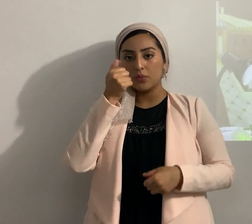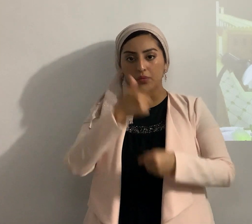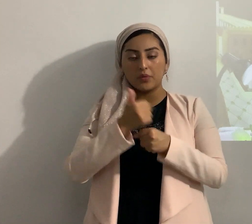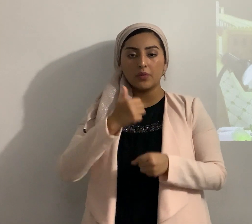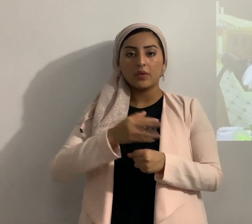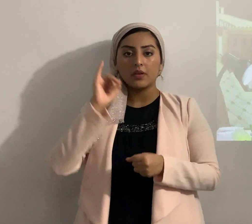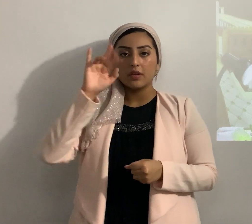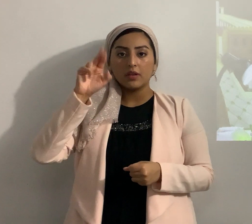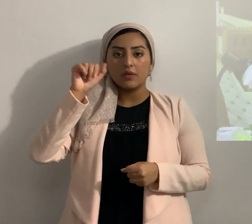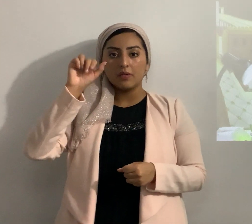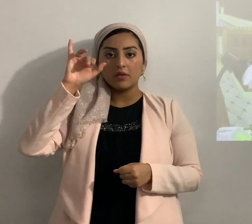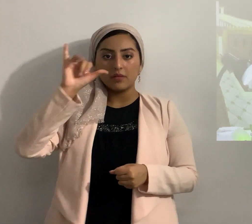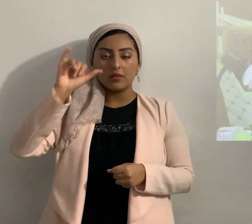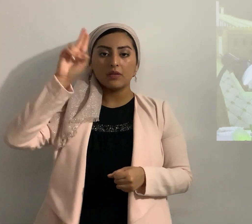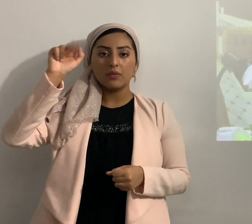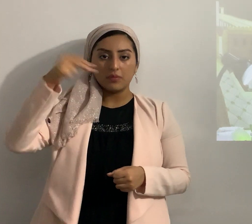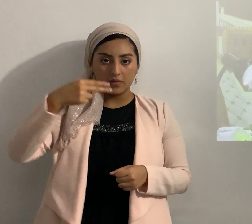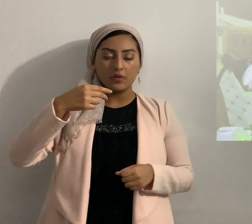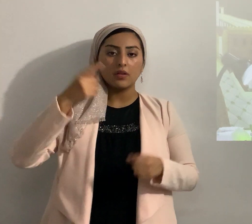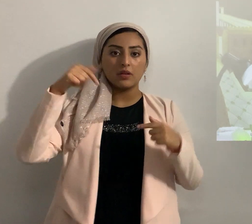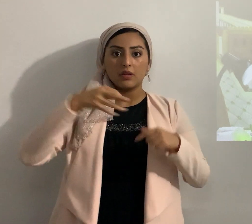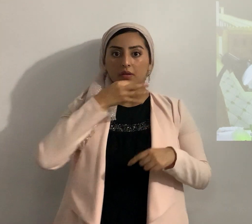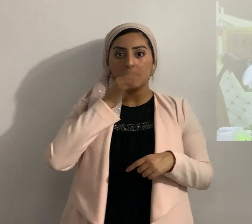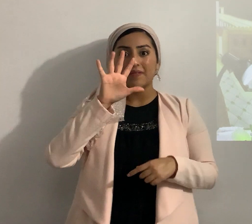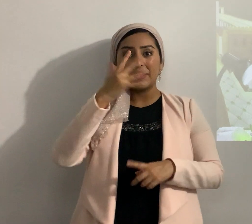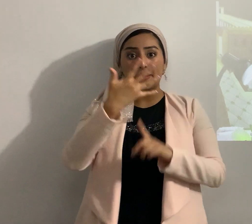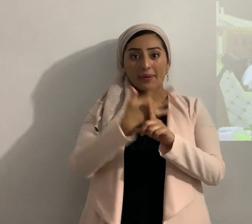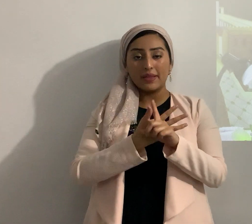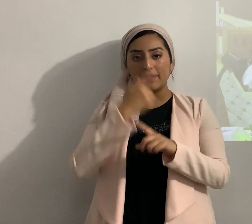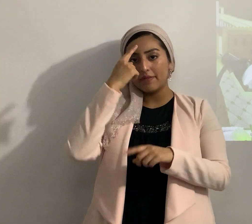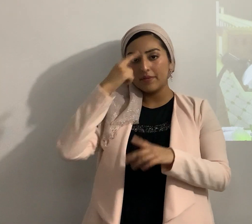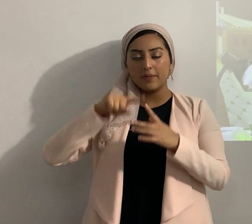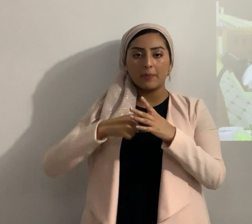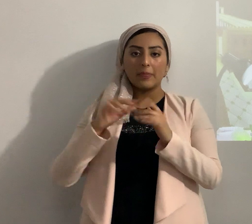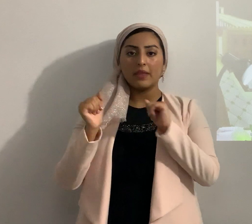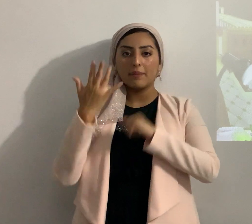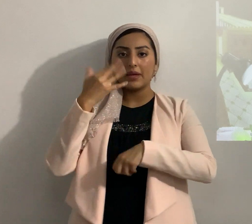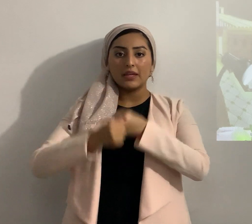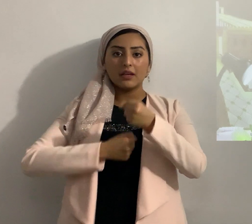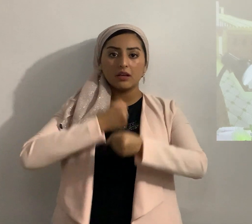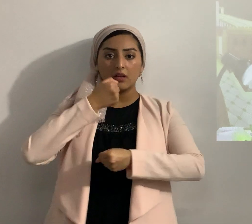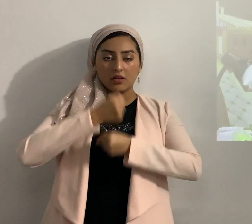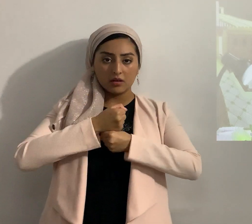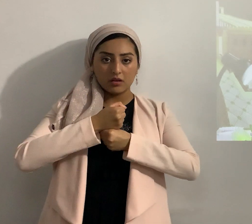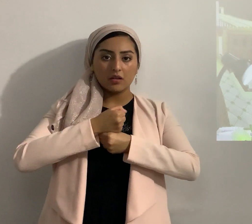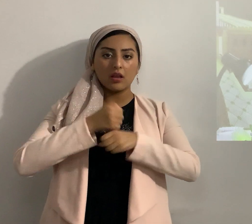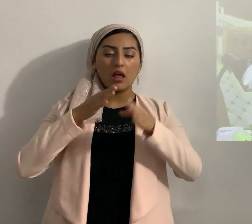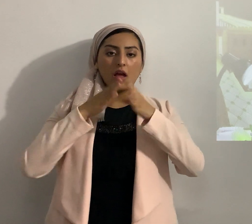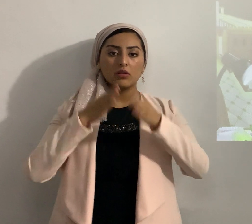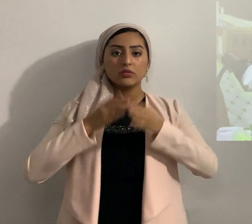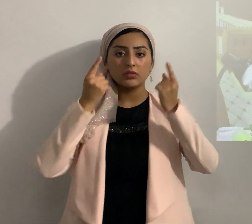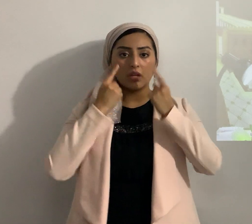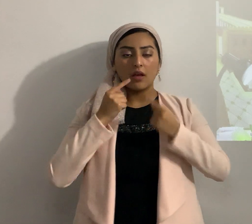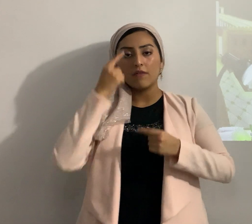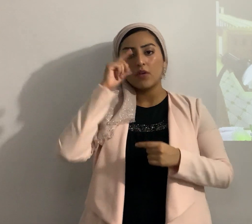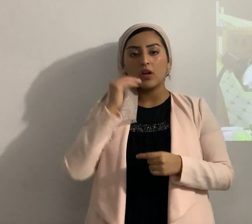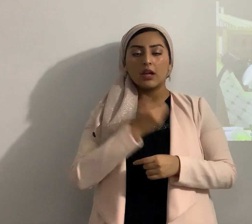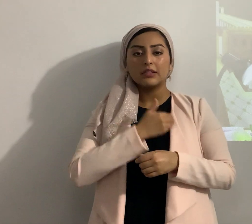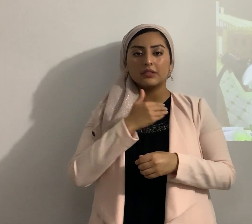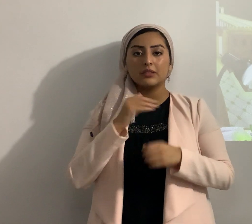viene faltan cinco meses para que inicie el año sabático de la casa de juda para nosotros el año sabático empieza